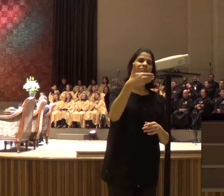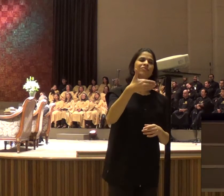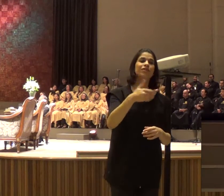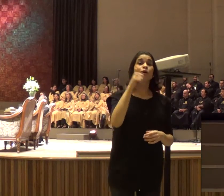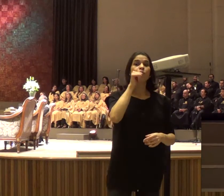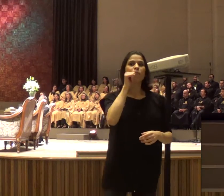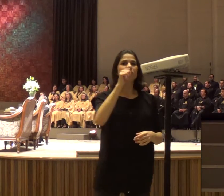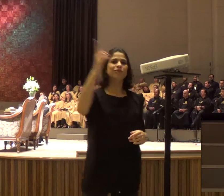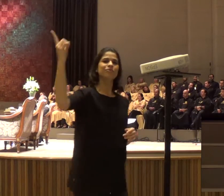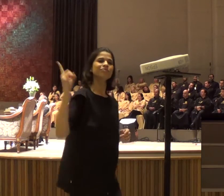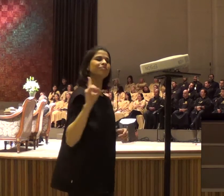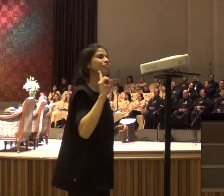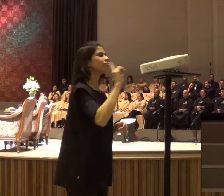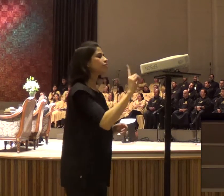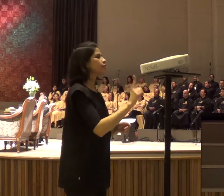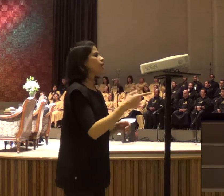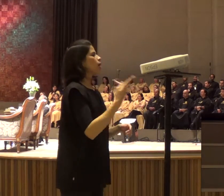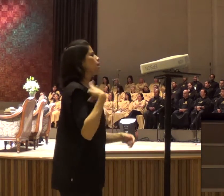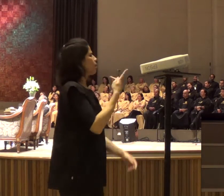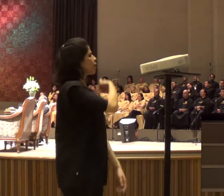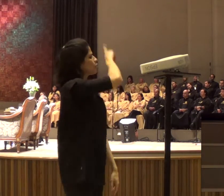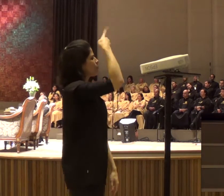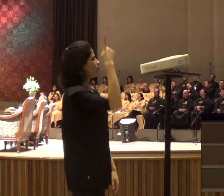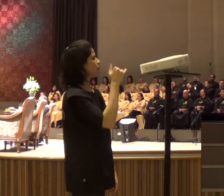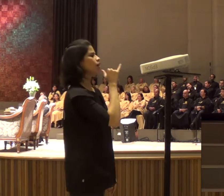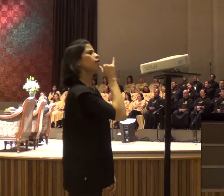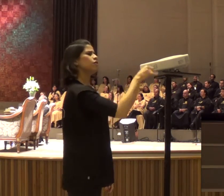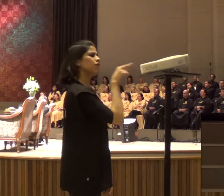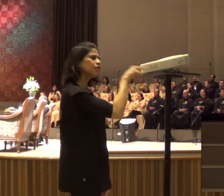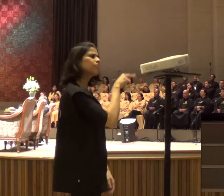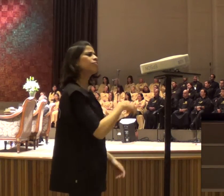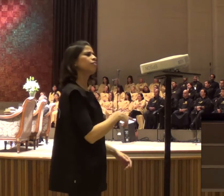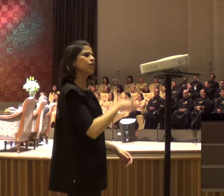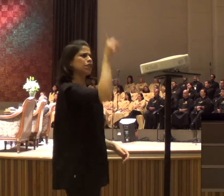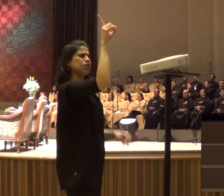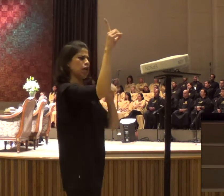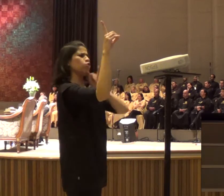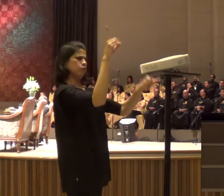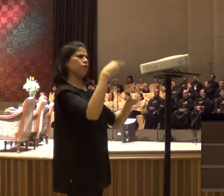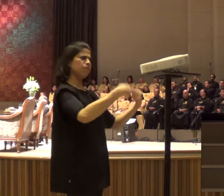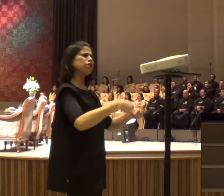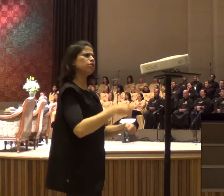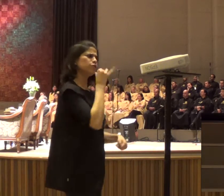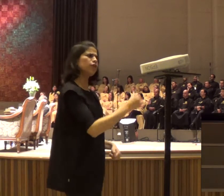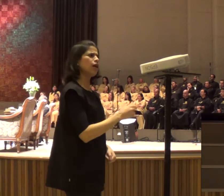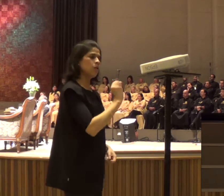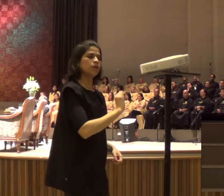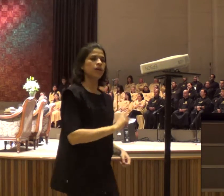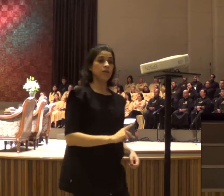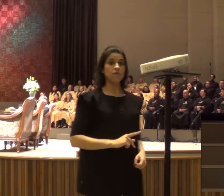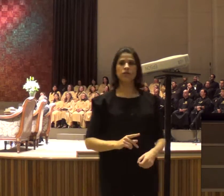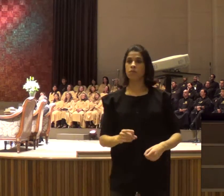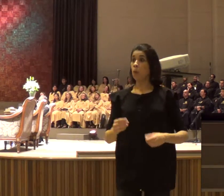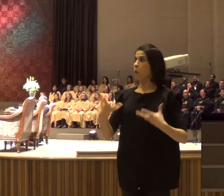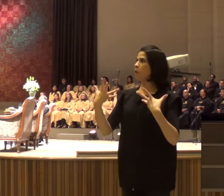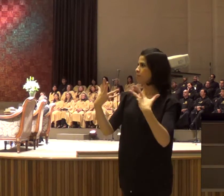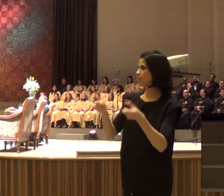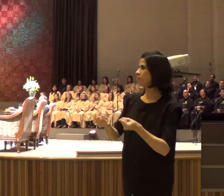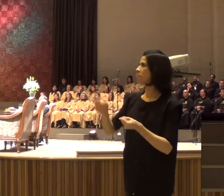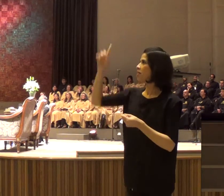no meu gabinete, e disse assim, pastor, eu tenho uma mensagem de Deus para Senhor, e ela disse, pois não meu irmão, qual é a mensagem, ela disse assim, o Senhor